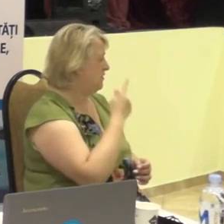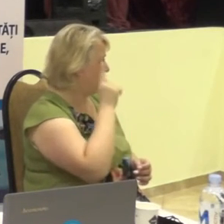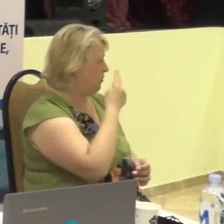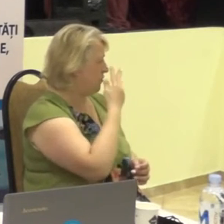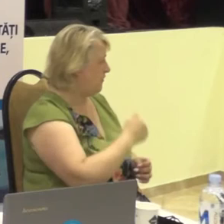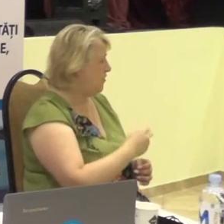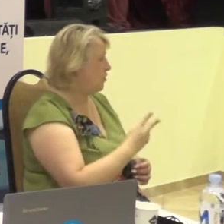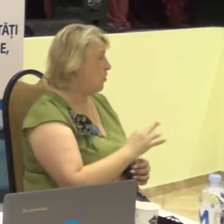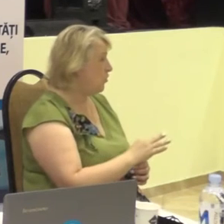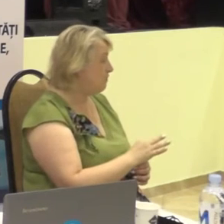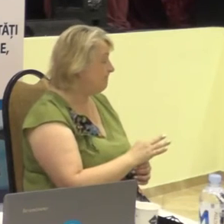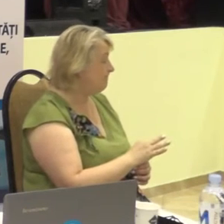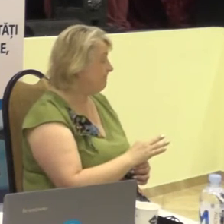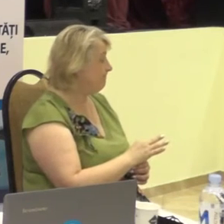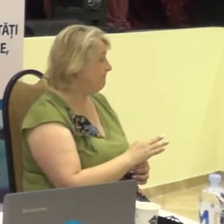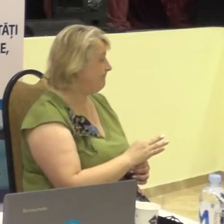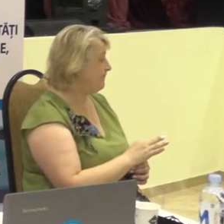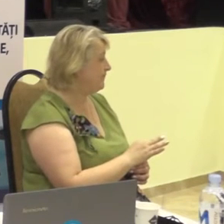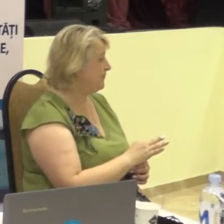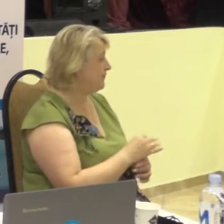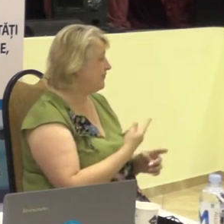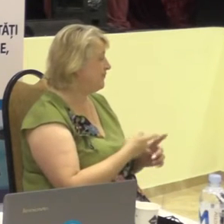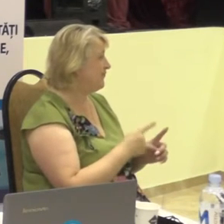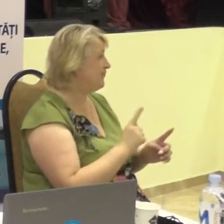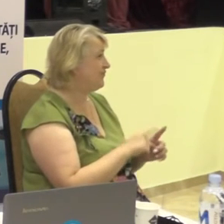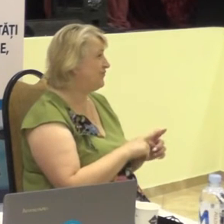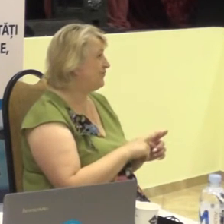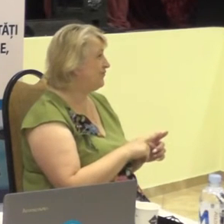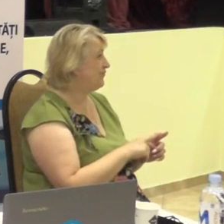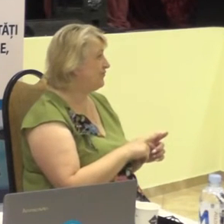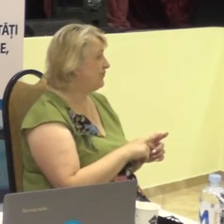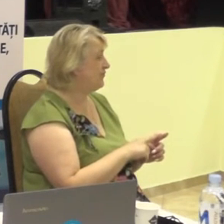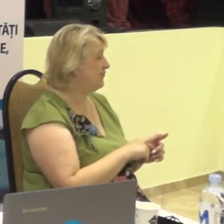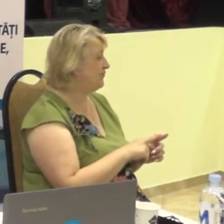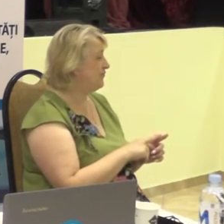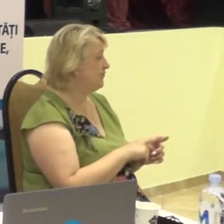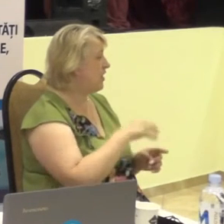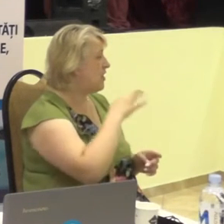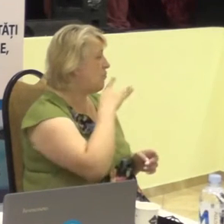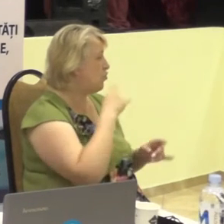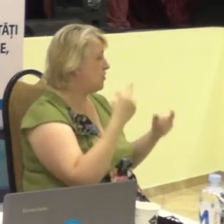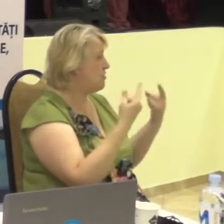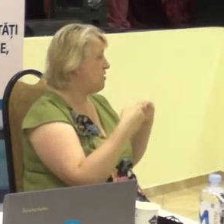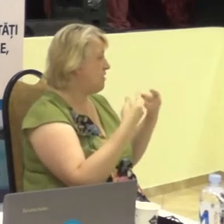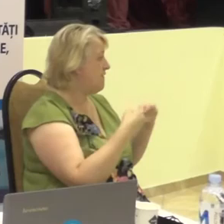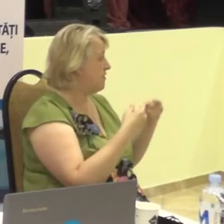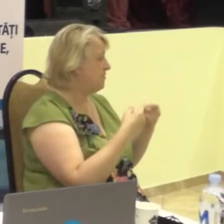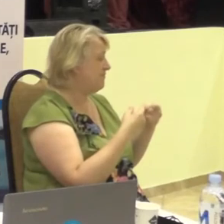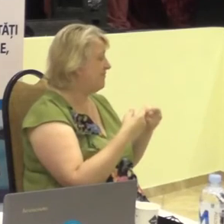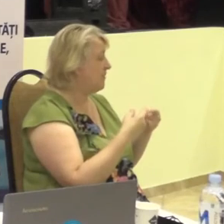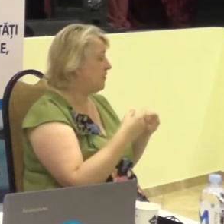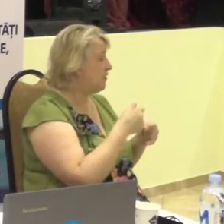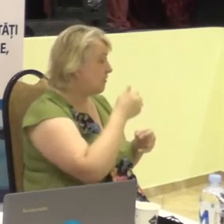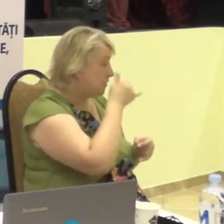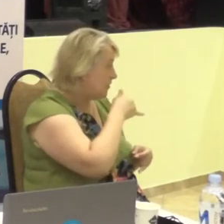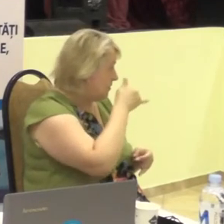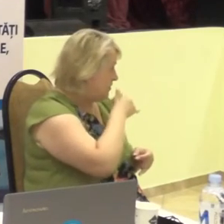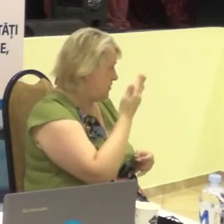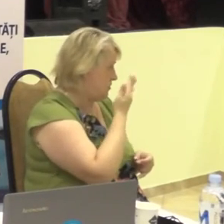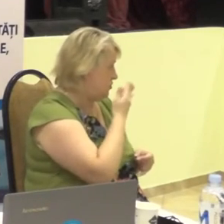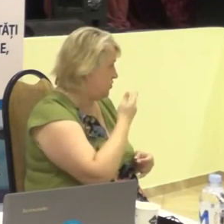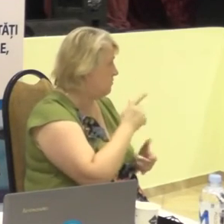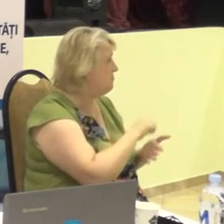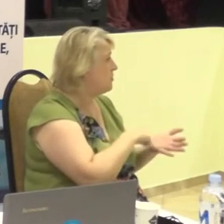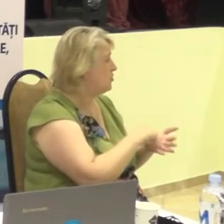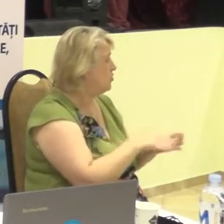dar ele sunt la mulți, companii sunt inaccesibile. Din ce